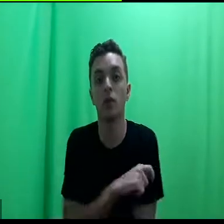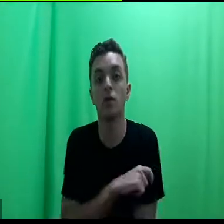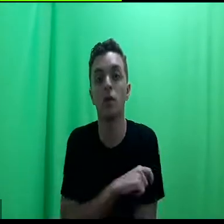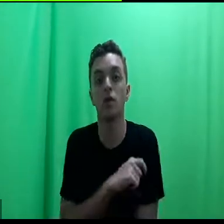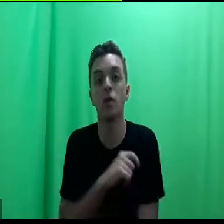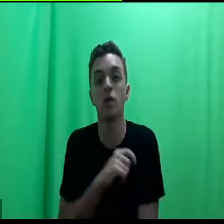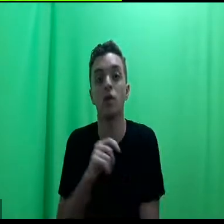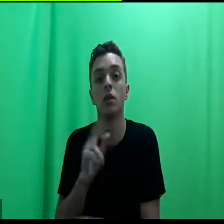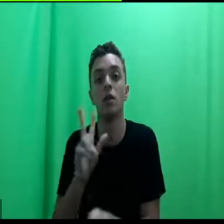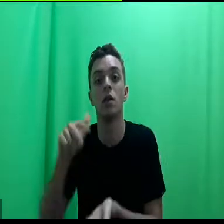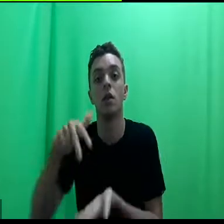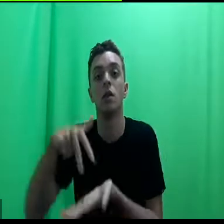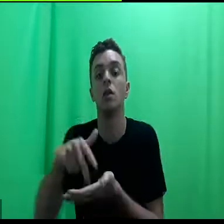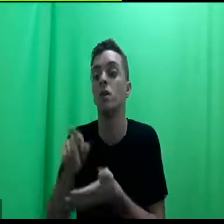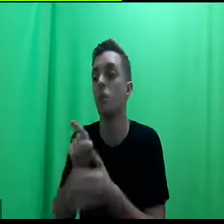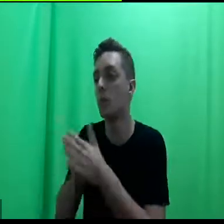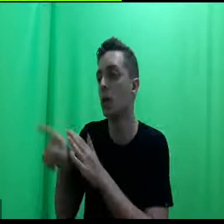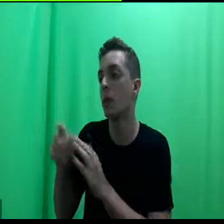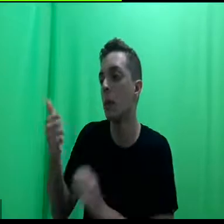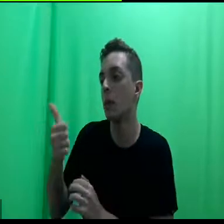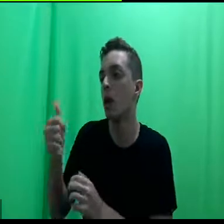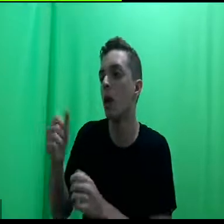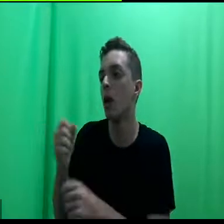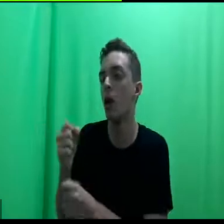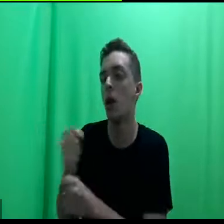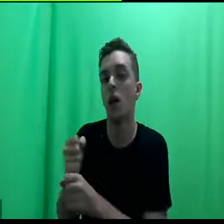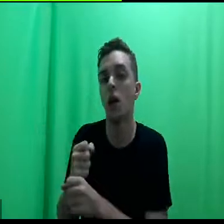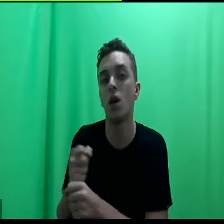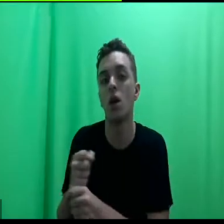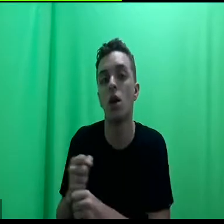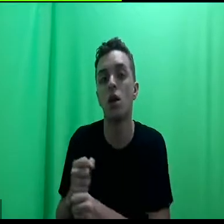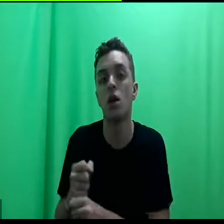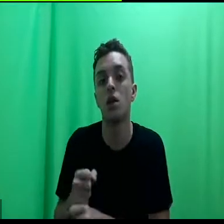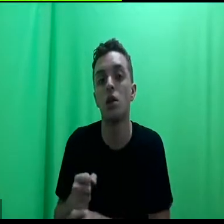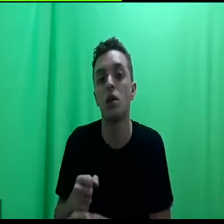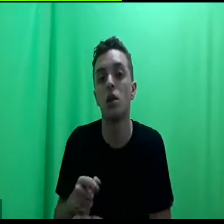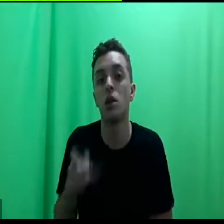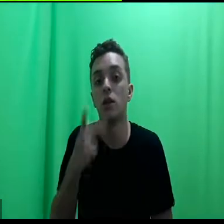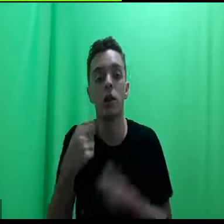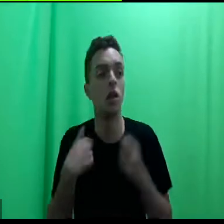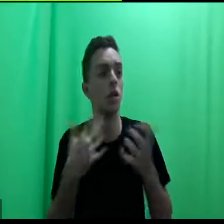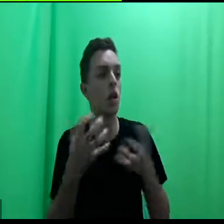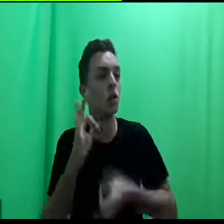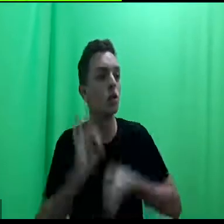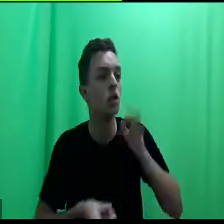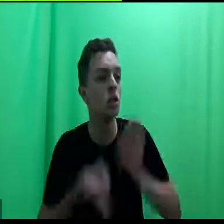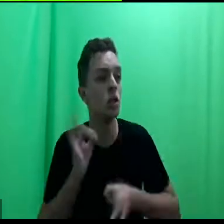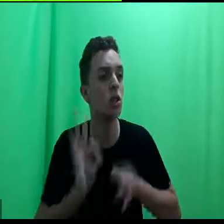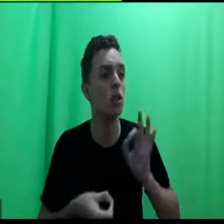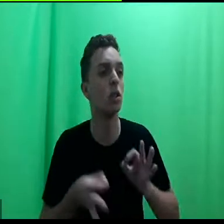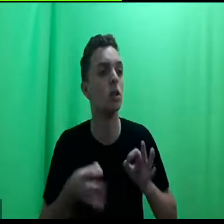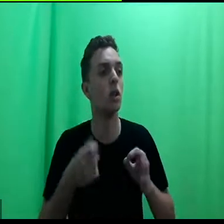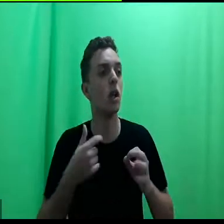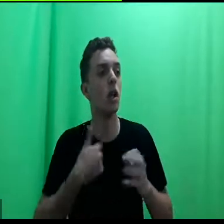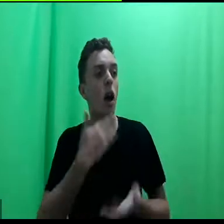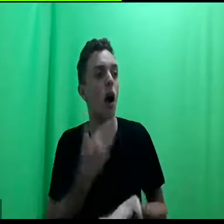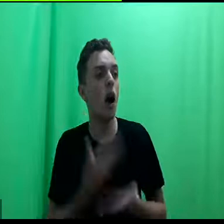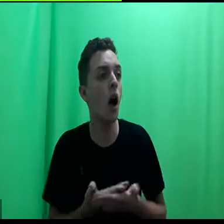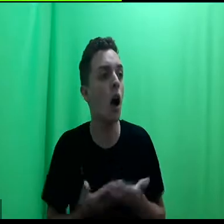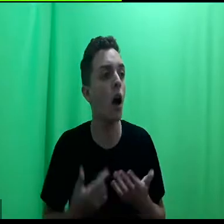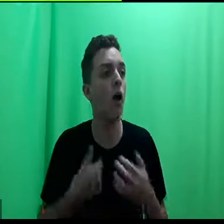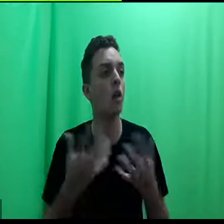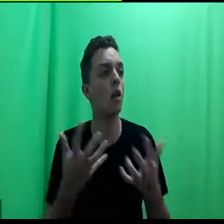pergunta para os alunos do primeiro ano e eu tenho a oportunidade de dar aula para a primeira início, eles falam que eles querem justiça social, eles falam de indignação, eles falam de